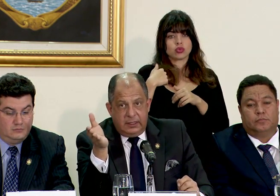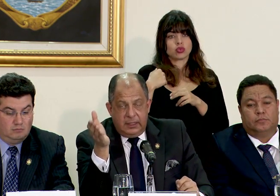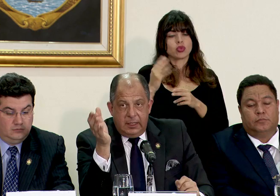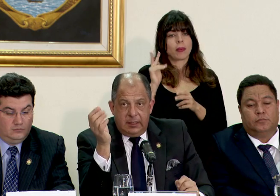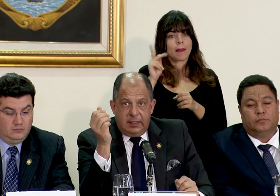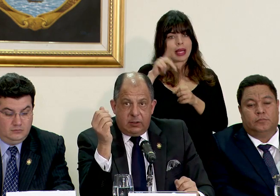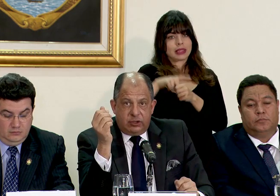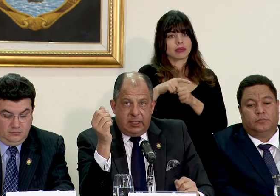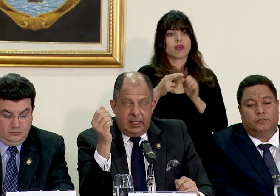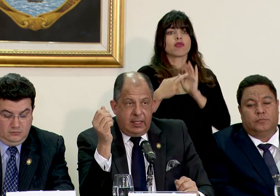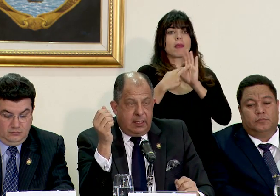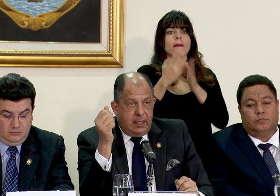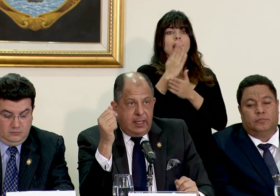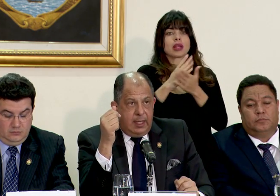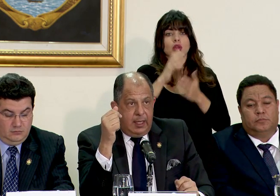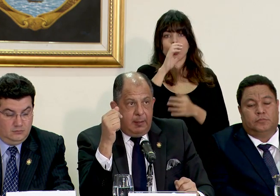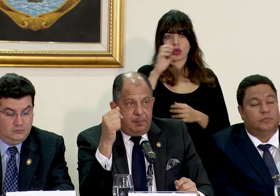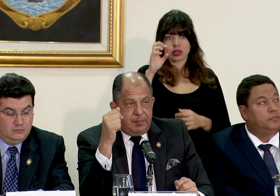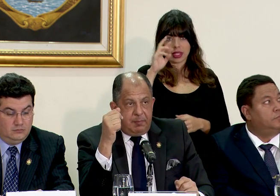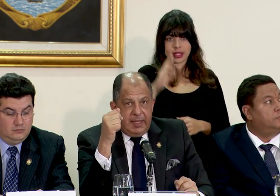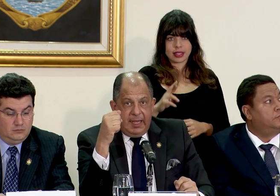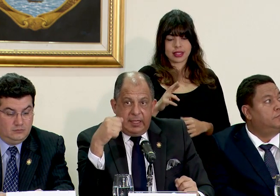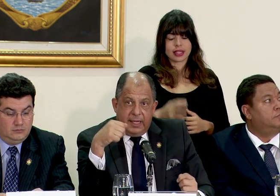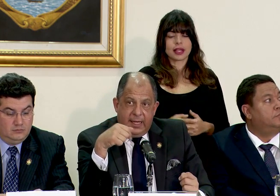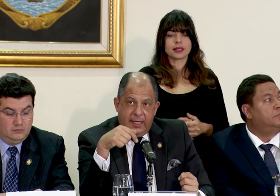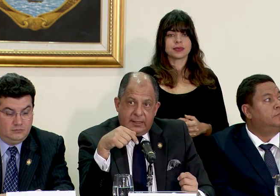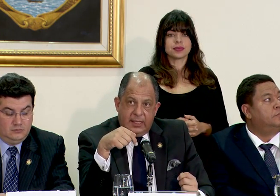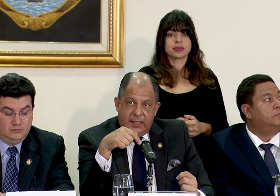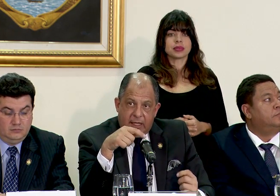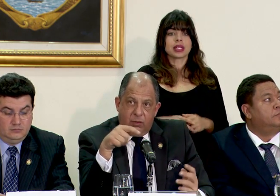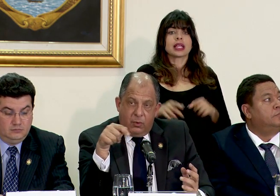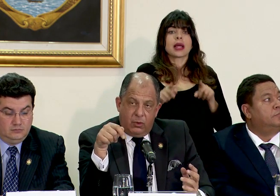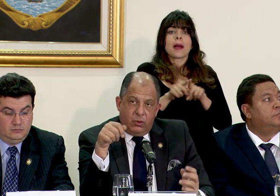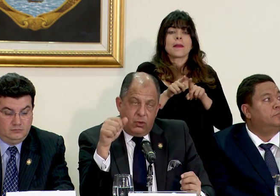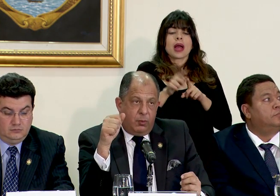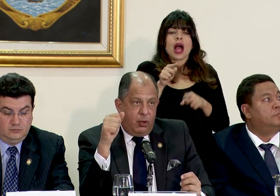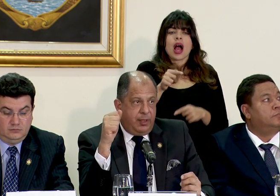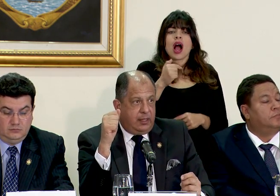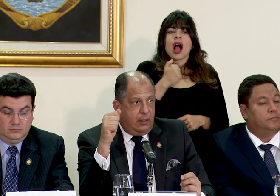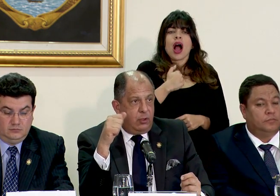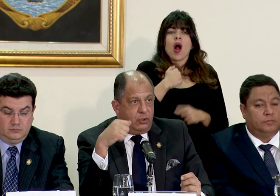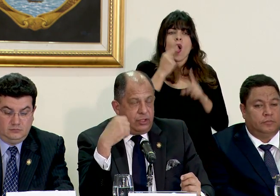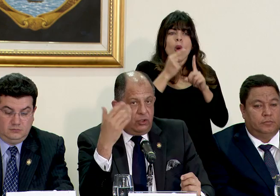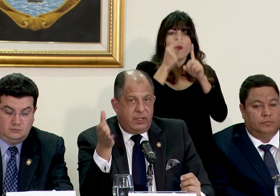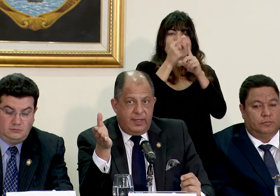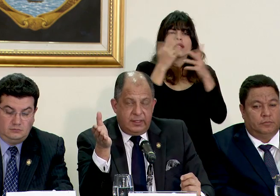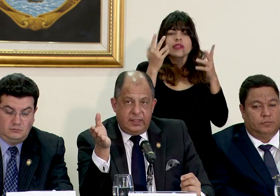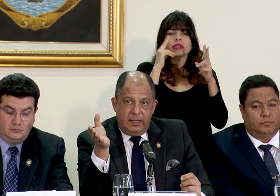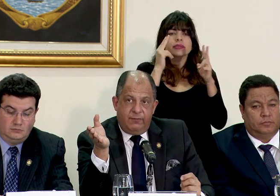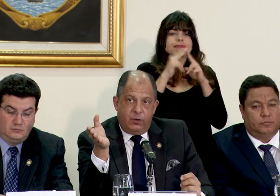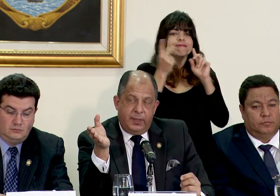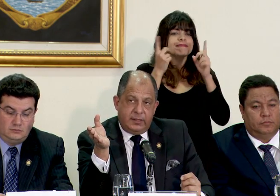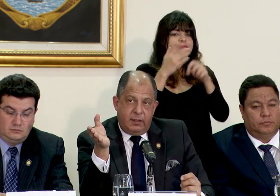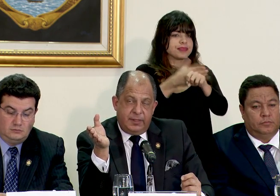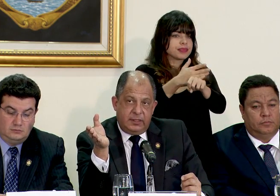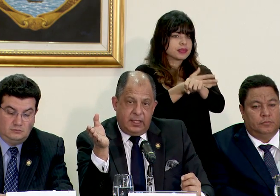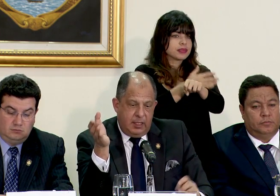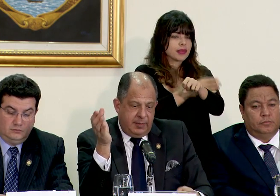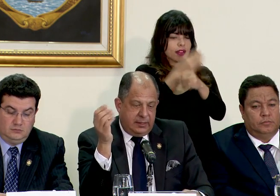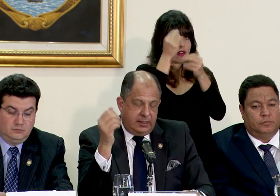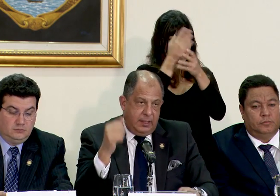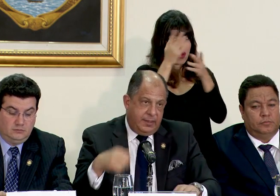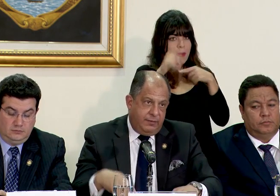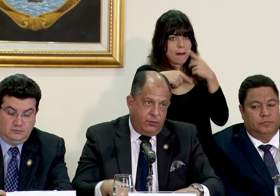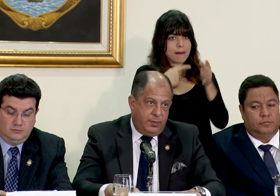representante de Costa Rica y el que tendrá como objetivo conocer los avances en el informe que se va a